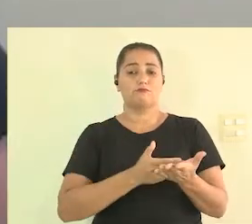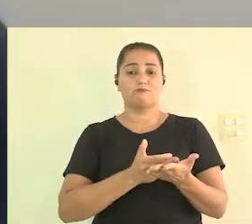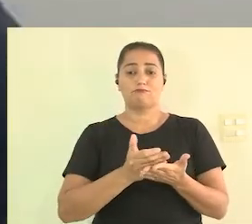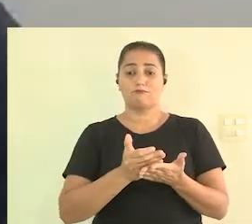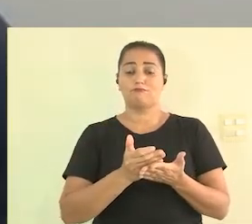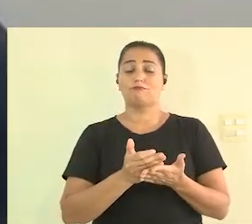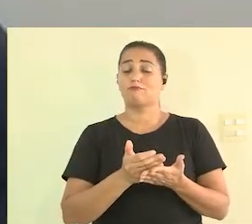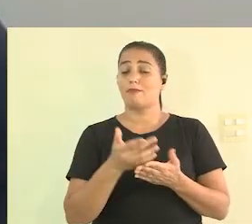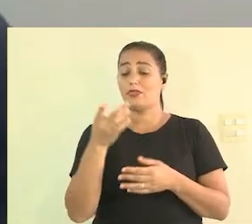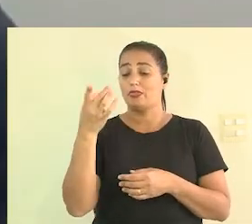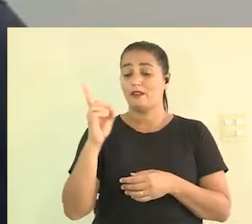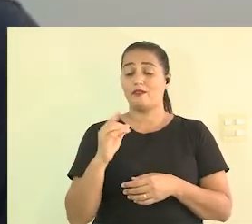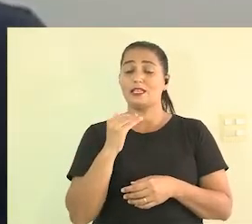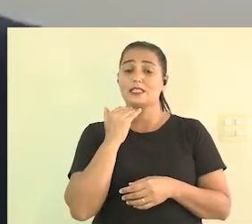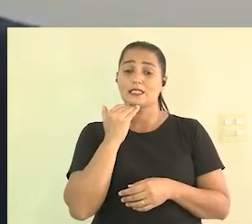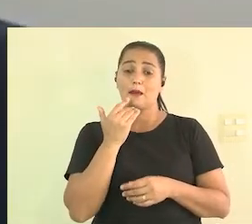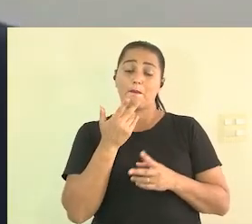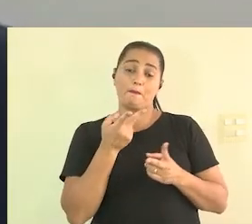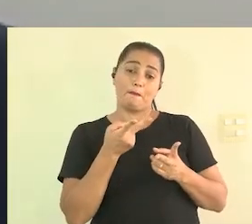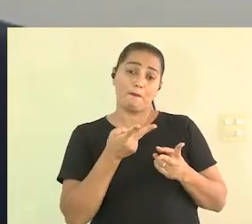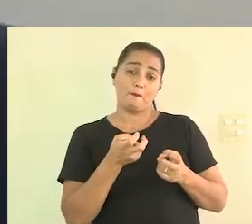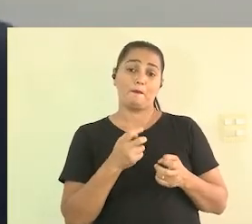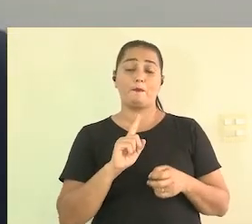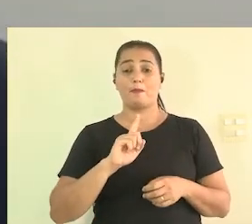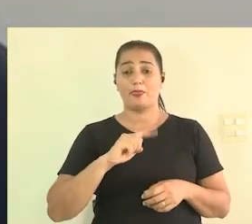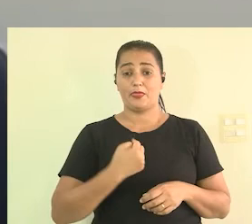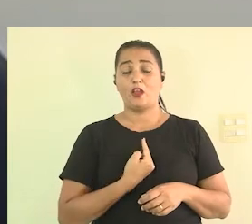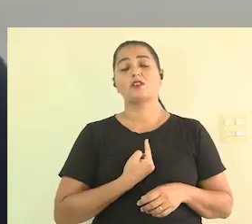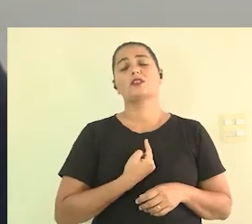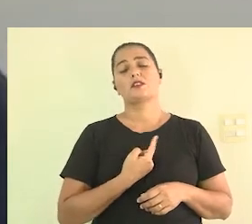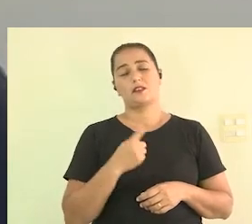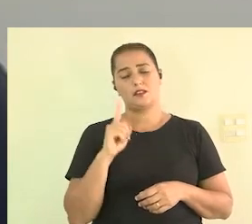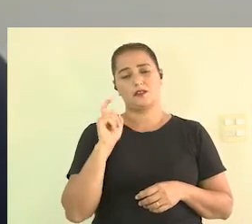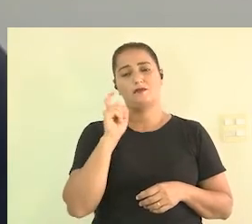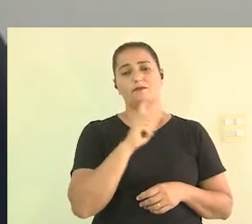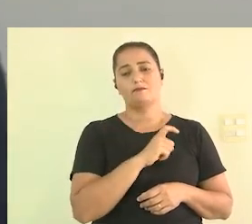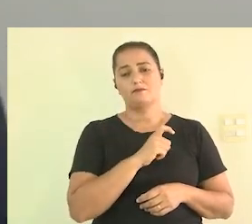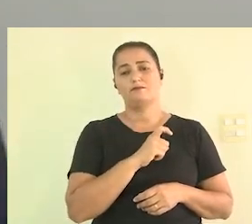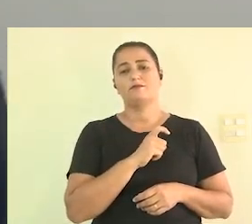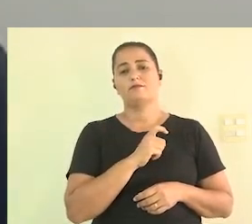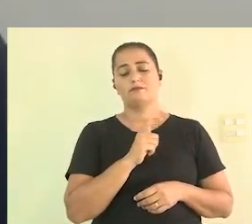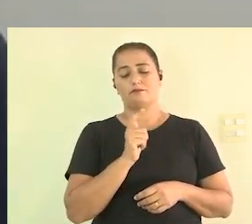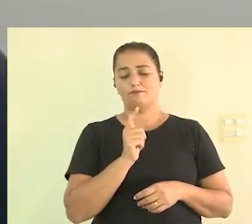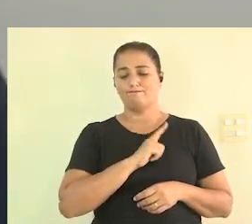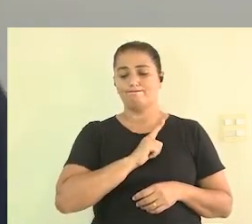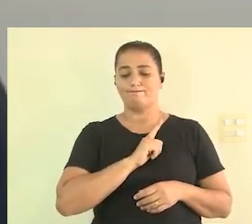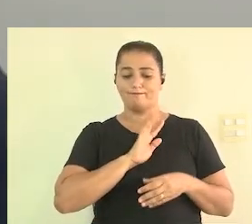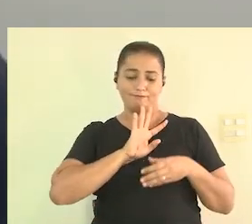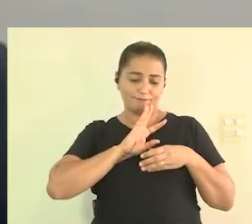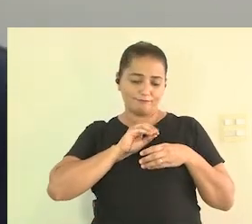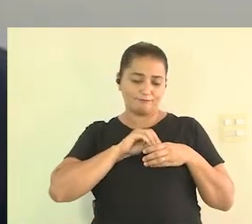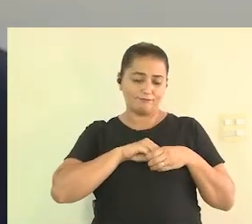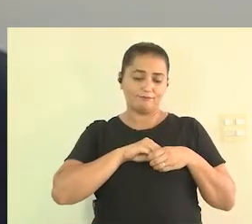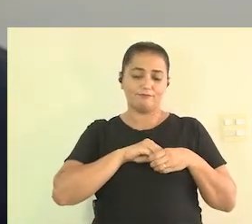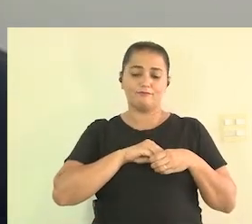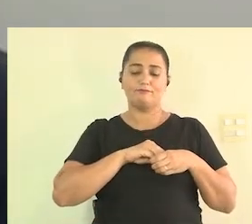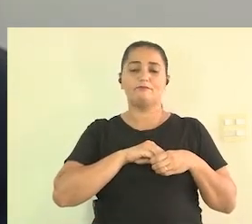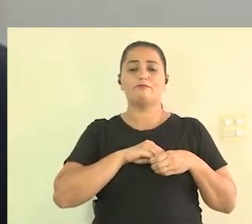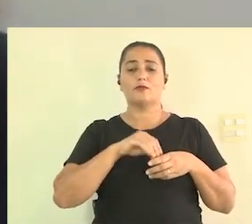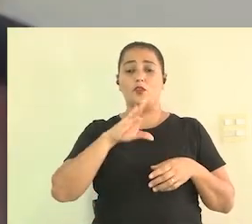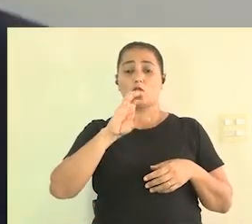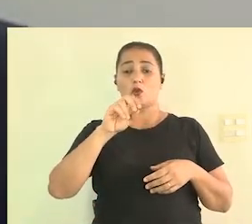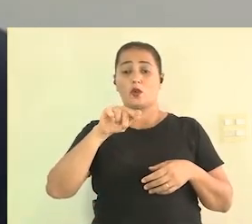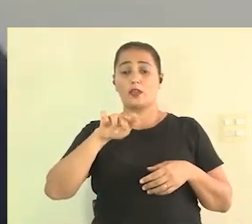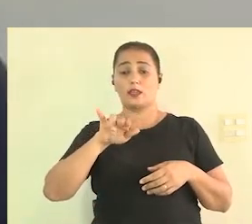pessoas que não têm deficiência perceba as nossas dificuldades e aí ela tem perto como como o caso do coque da